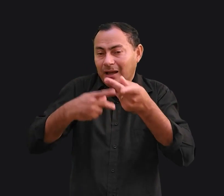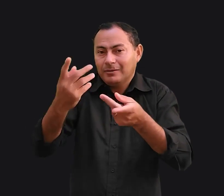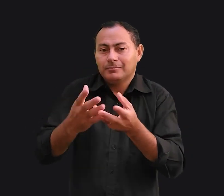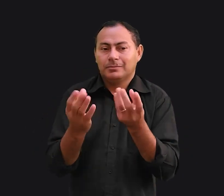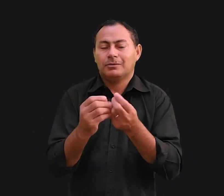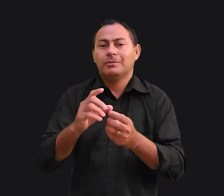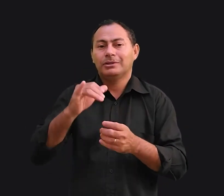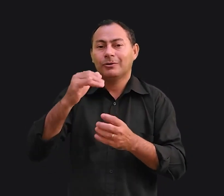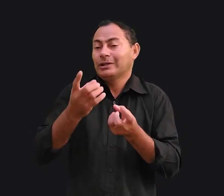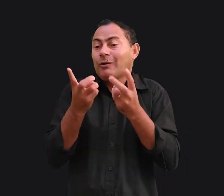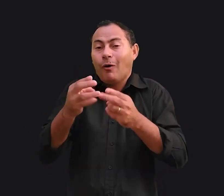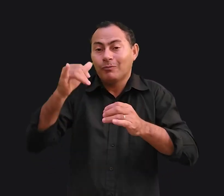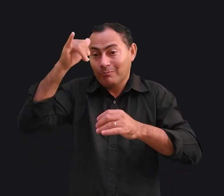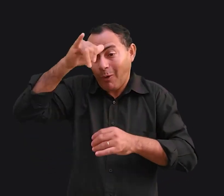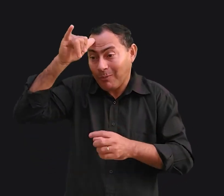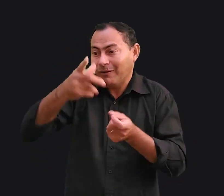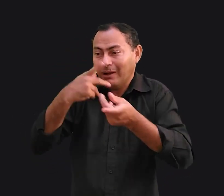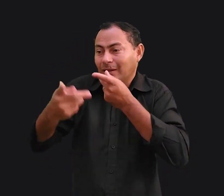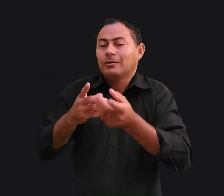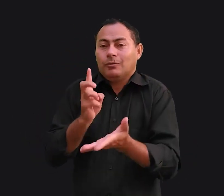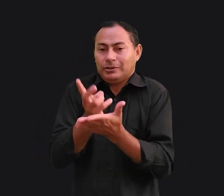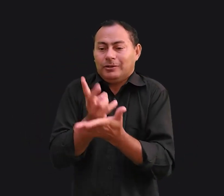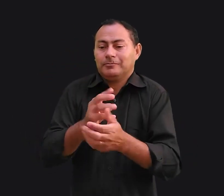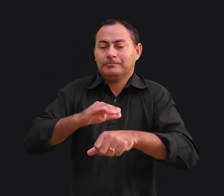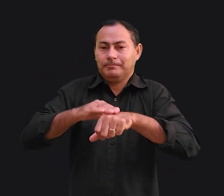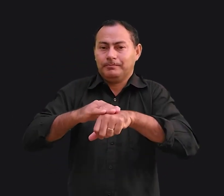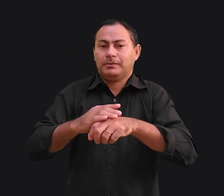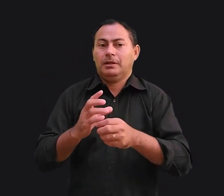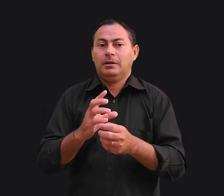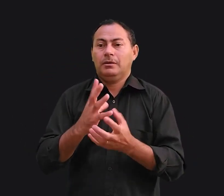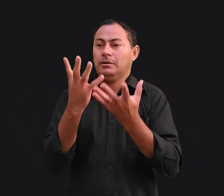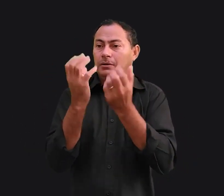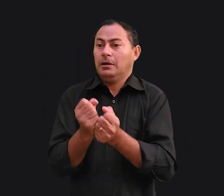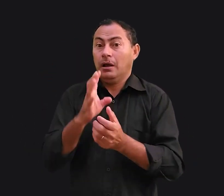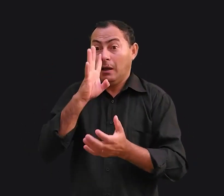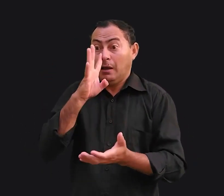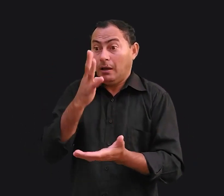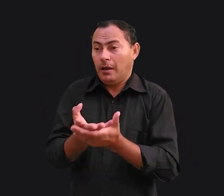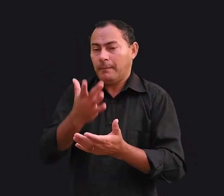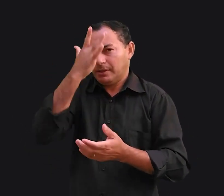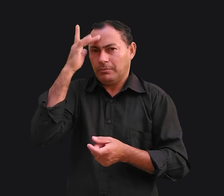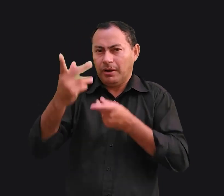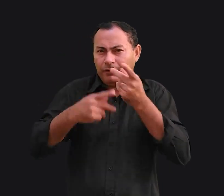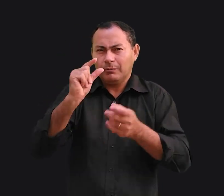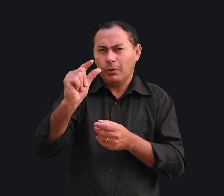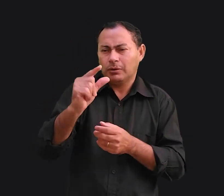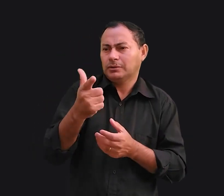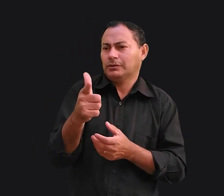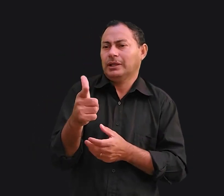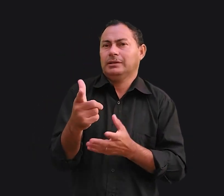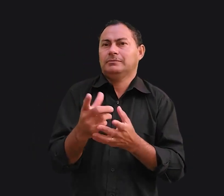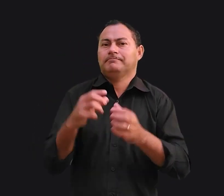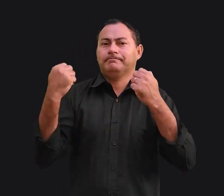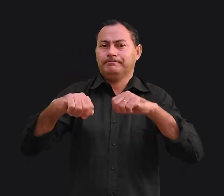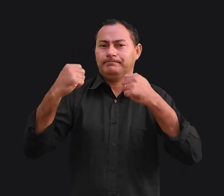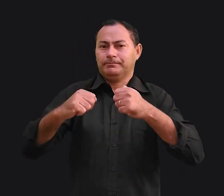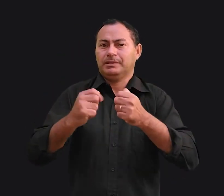como um idiota, tentando manter a conversa. Admiro aquelas pessoas que falam pouco, que não têm esta necessidade de